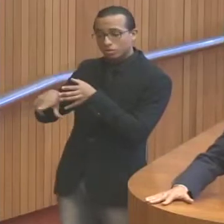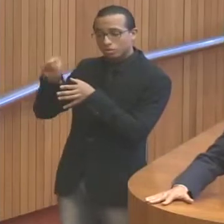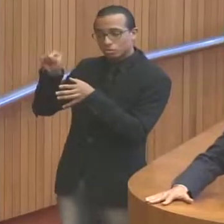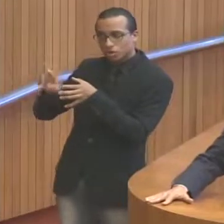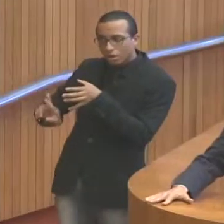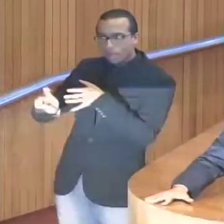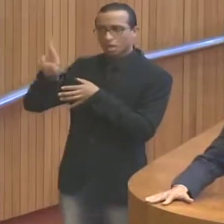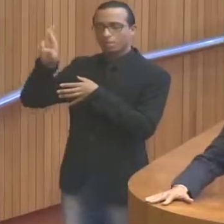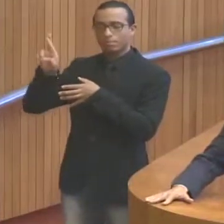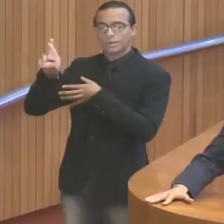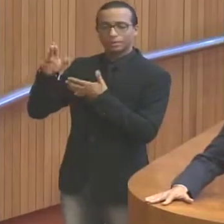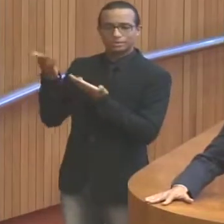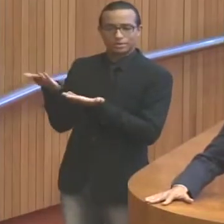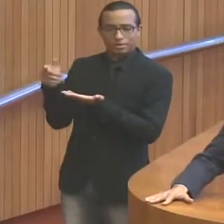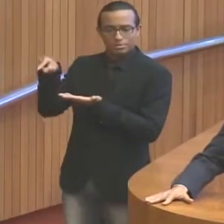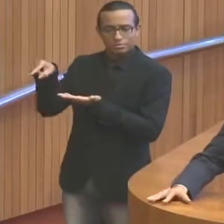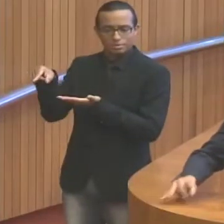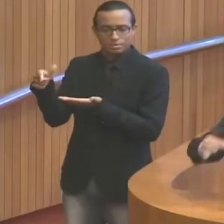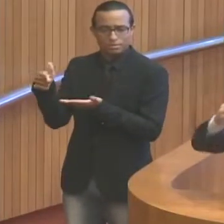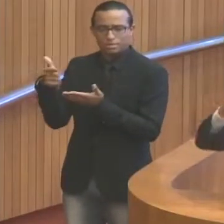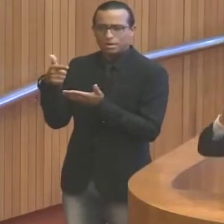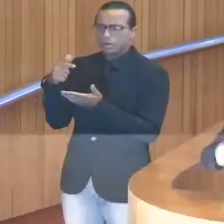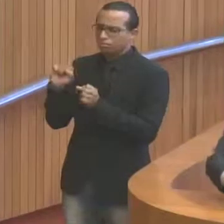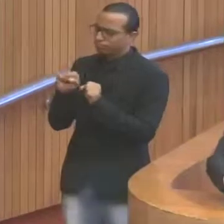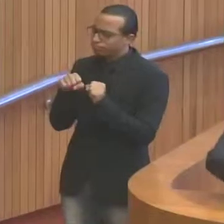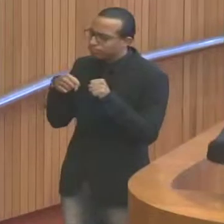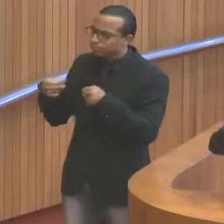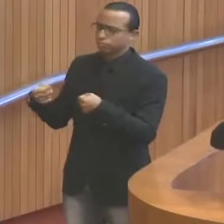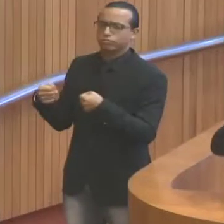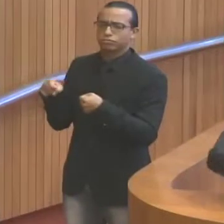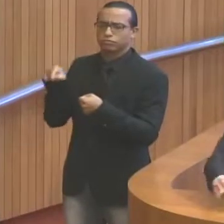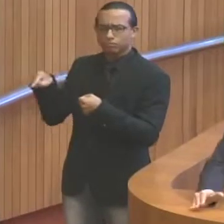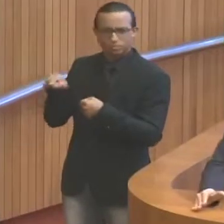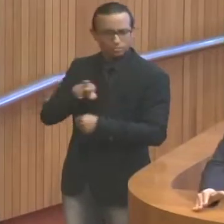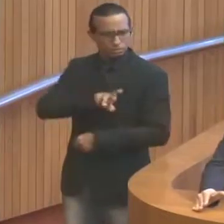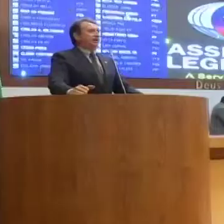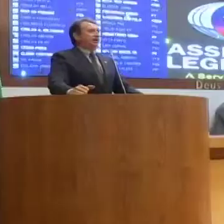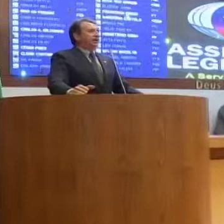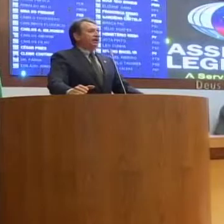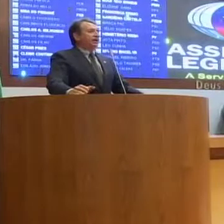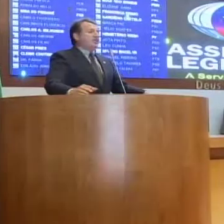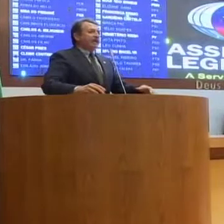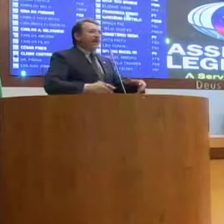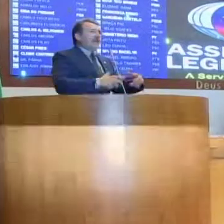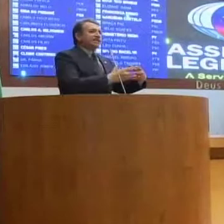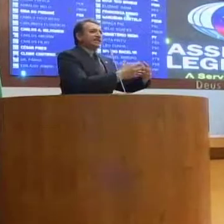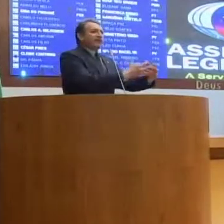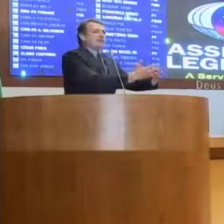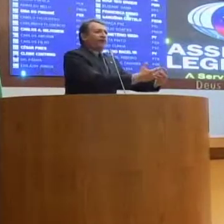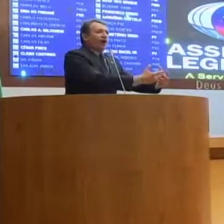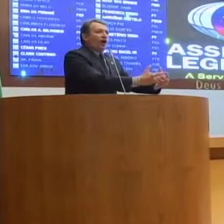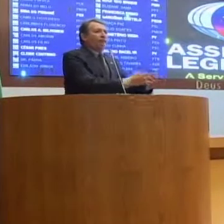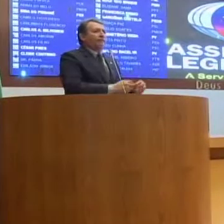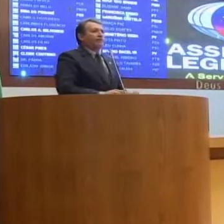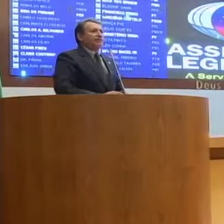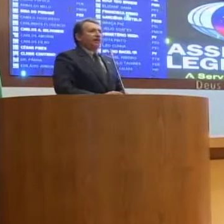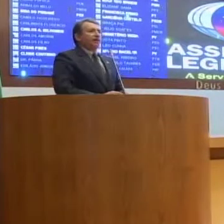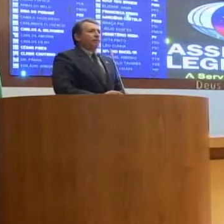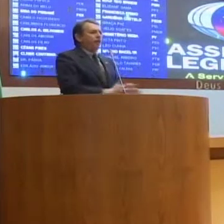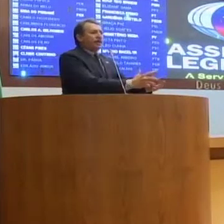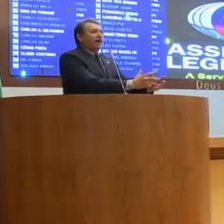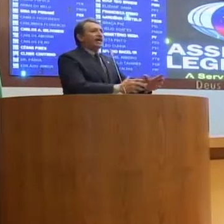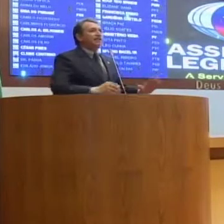deputado Bira, não se trata de ditadura, de querer, de certa forma,